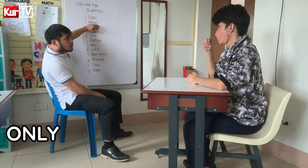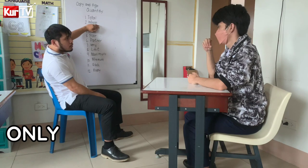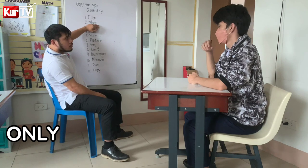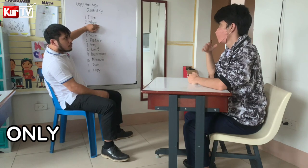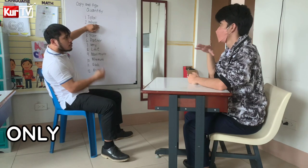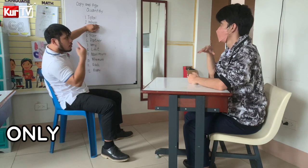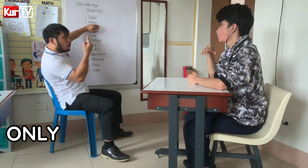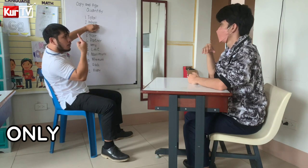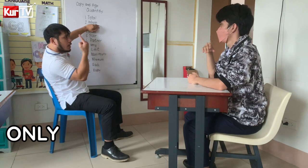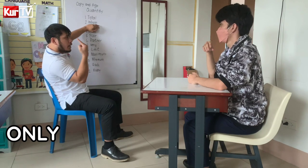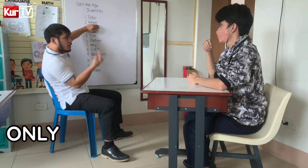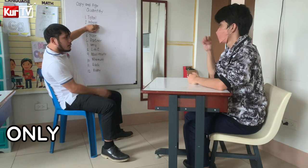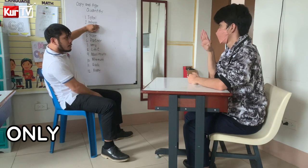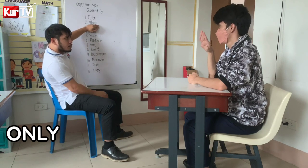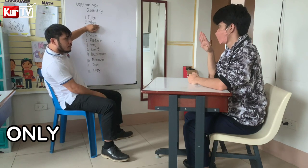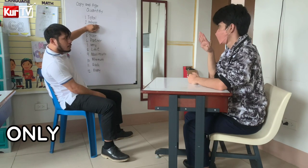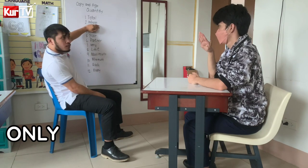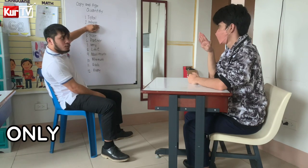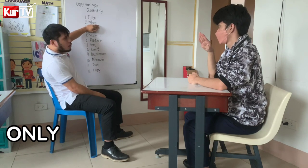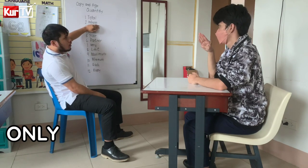No Only No